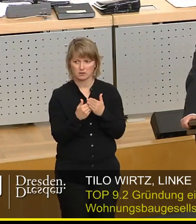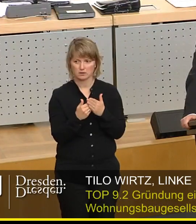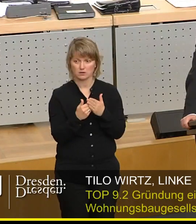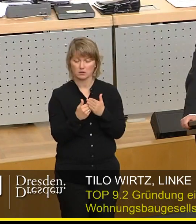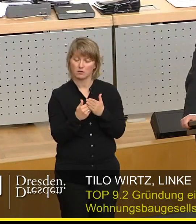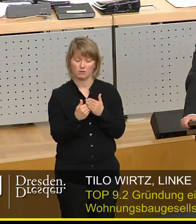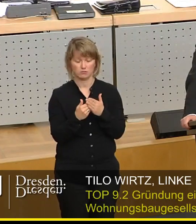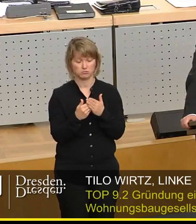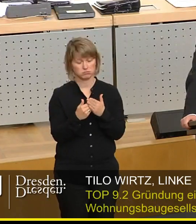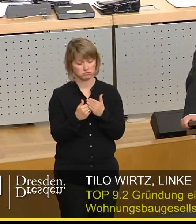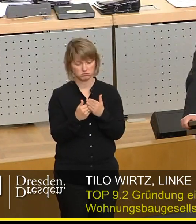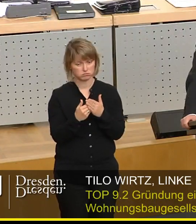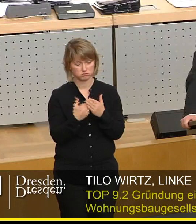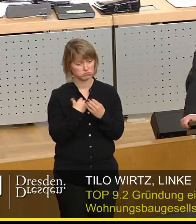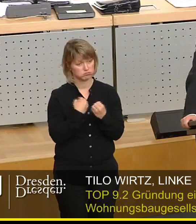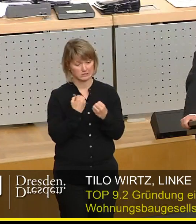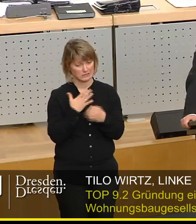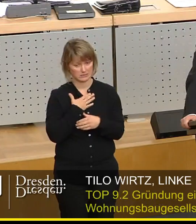Erbitterung zurück, dass hier